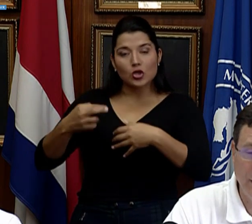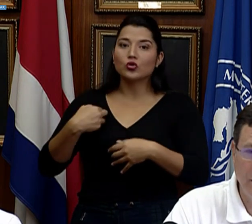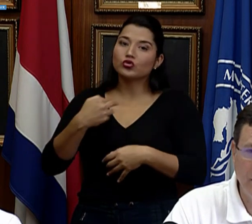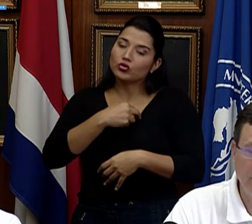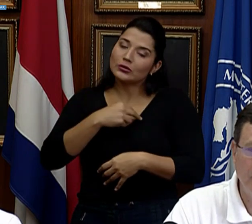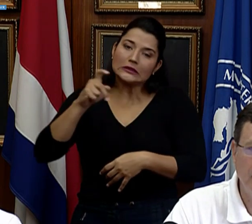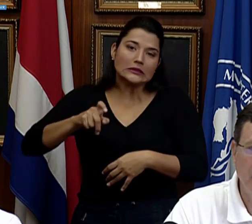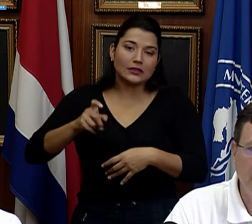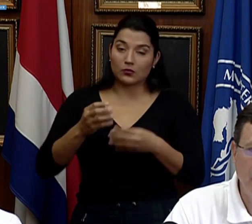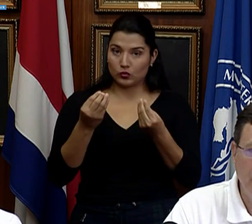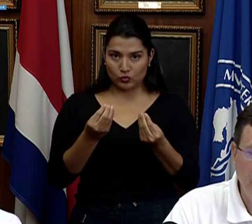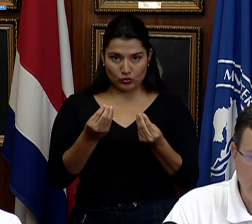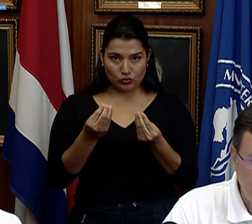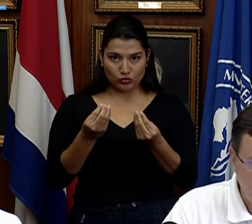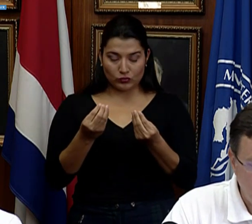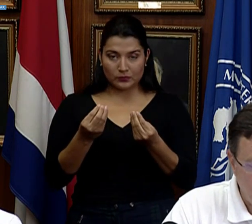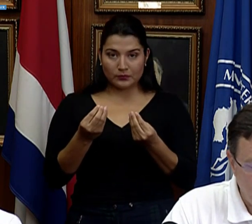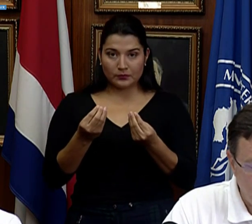suficientes.